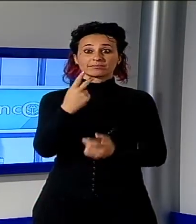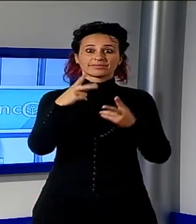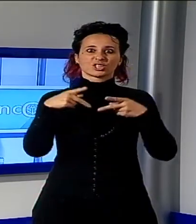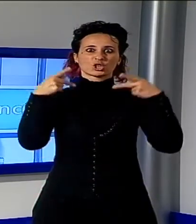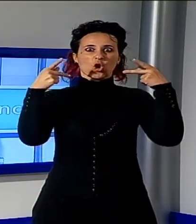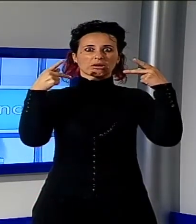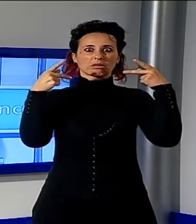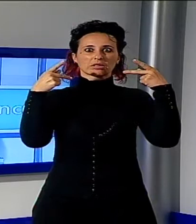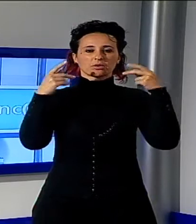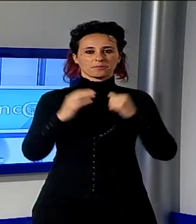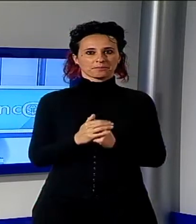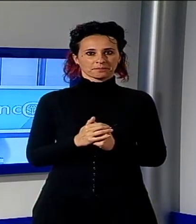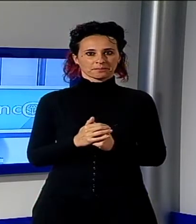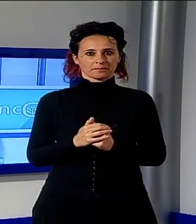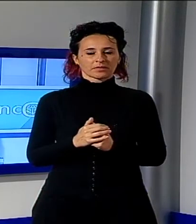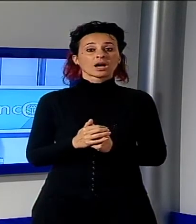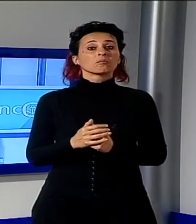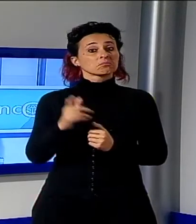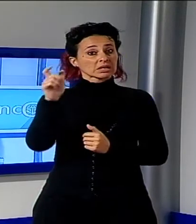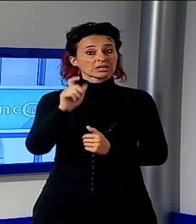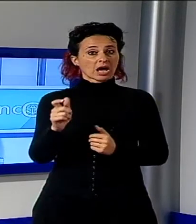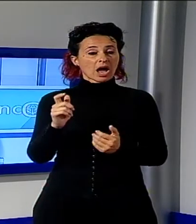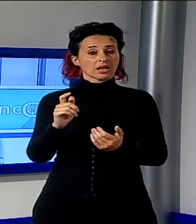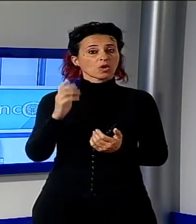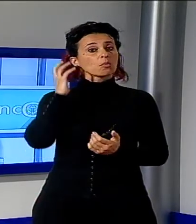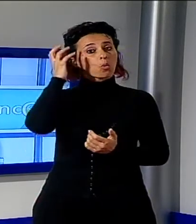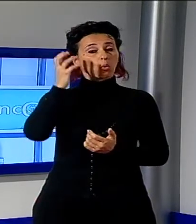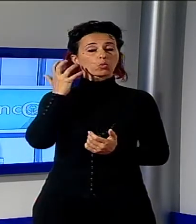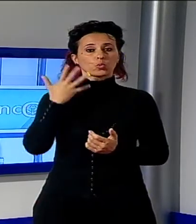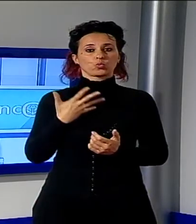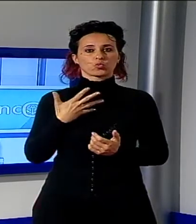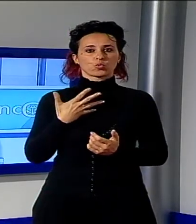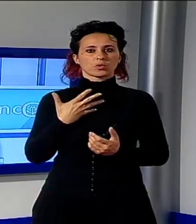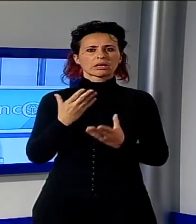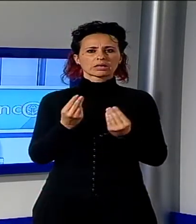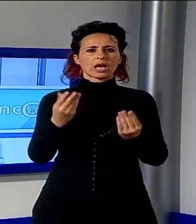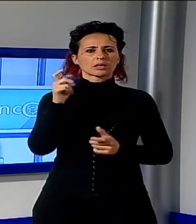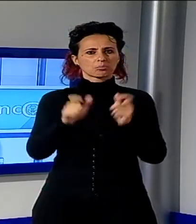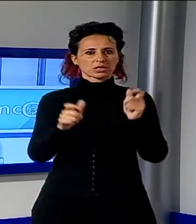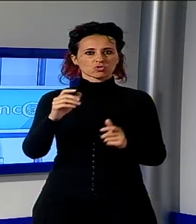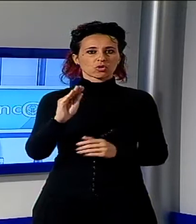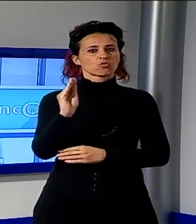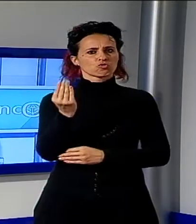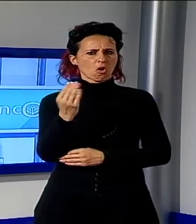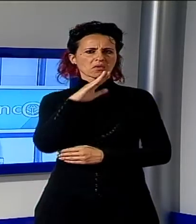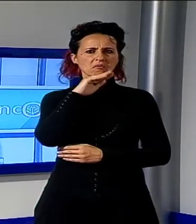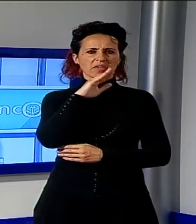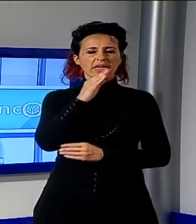meno giovani vanno a testimoniare la cosa più bella di cui l'uomo dispone. Lo sguardo solidale e gettando anche luce